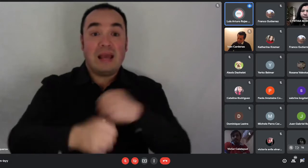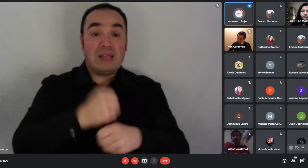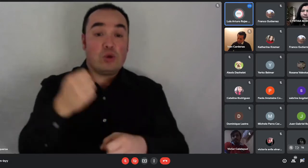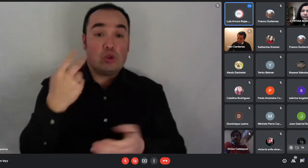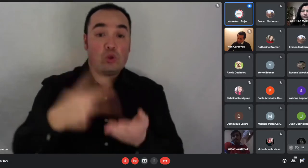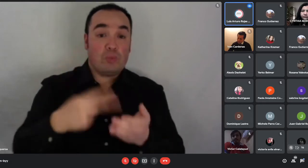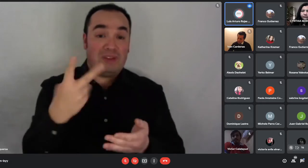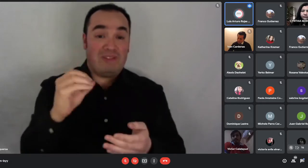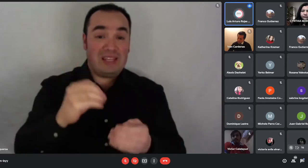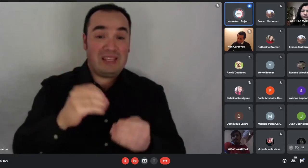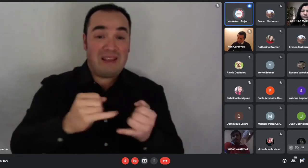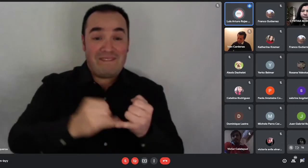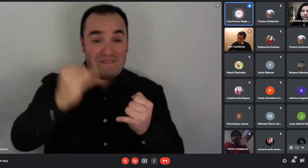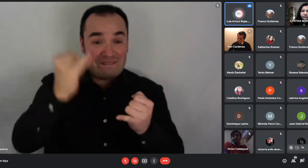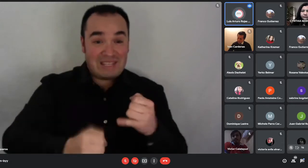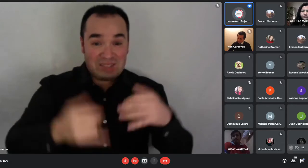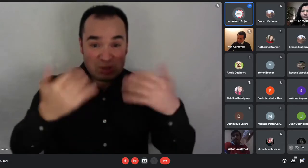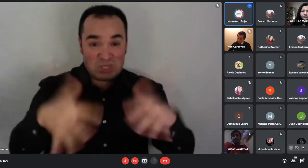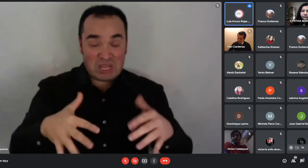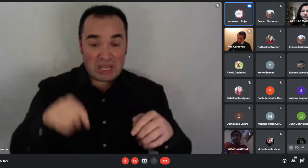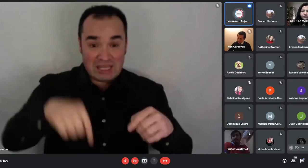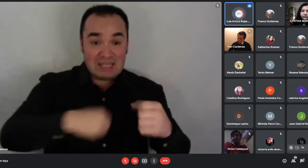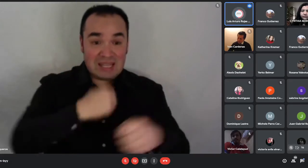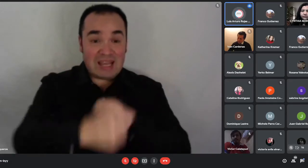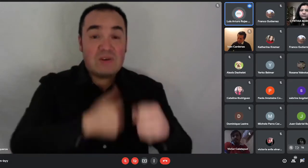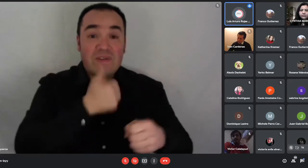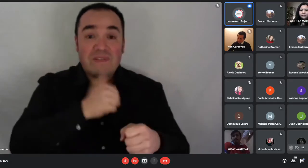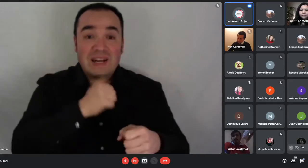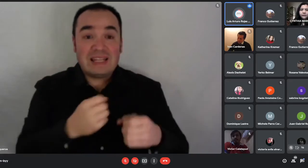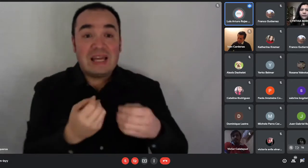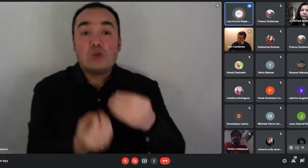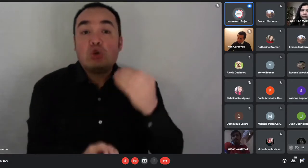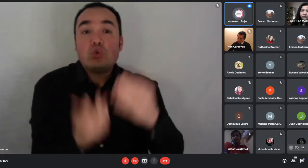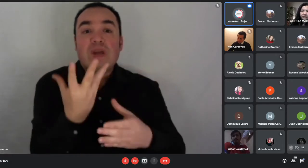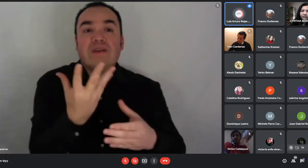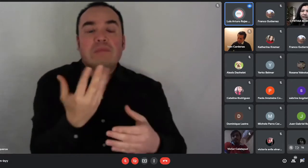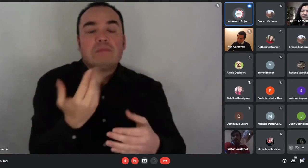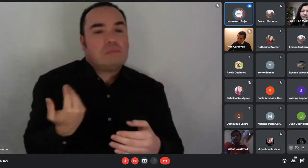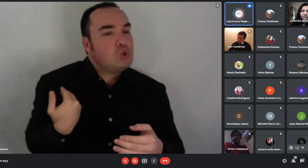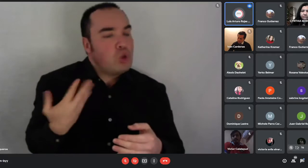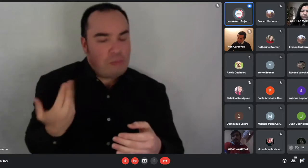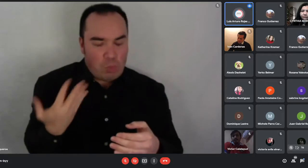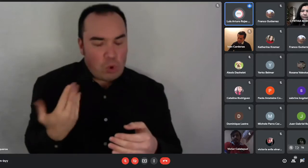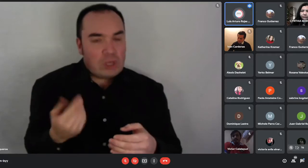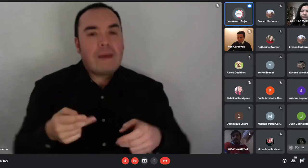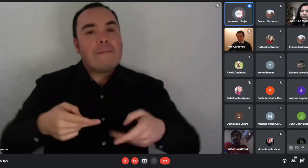se les va a permitir presentarla de todos modos hasta el 31 de diciembre del presente año.